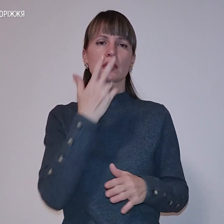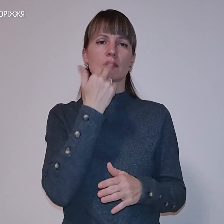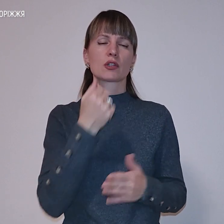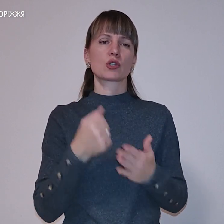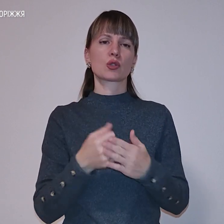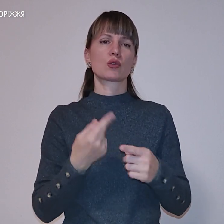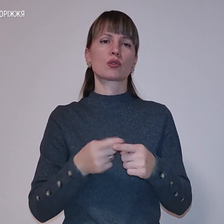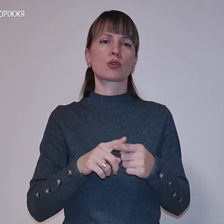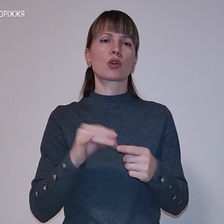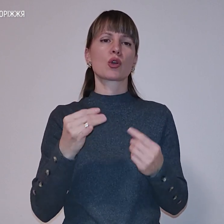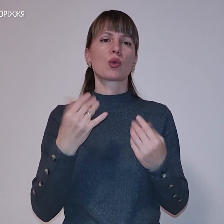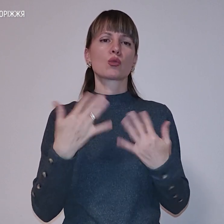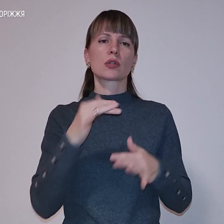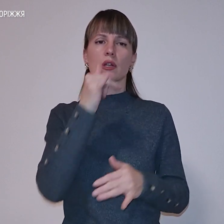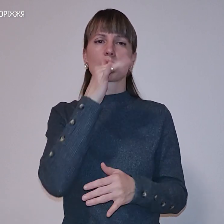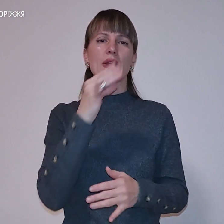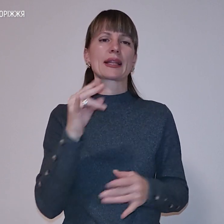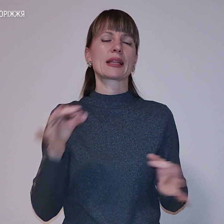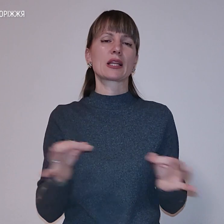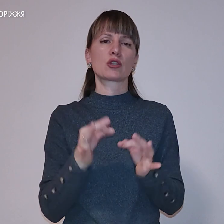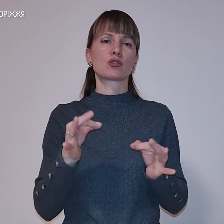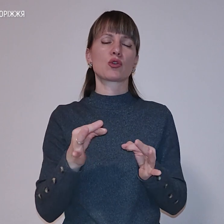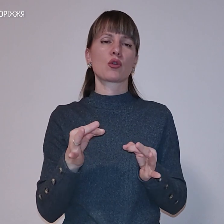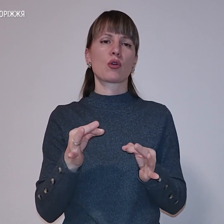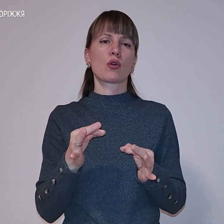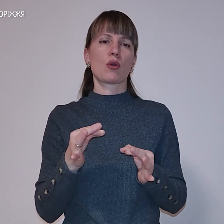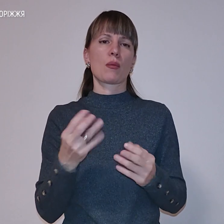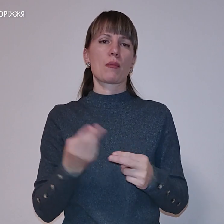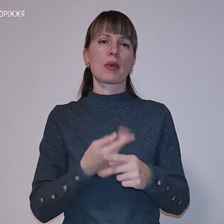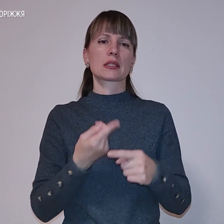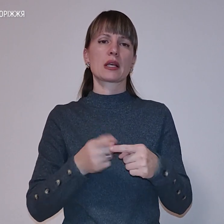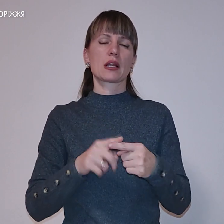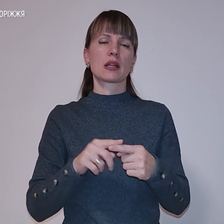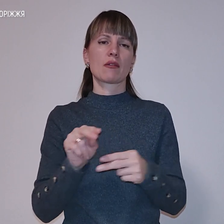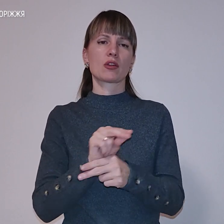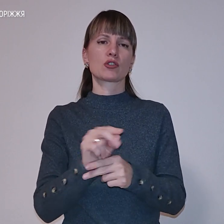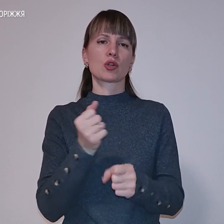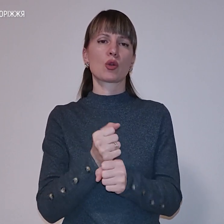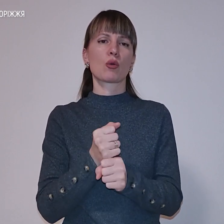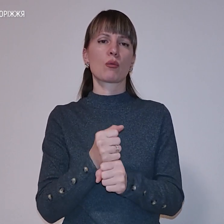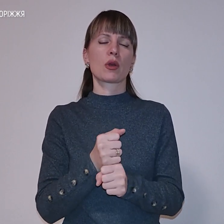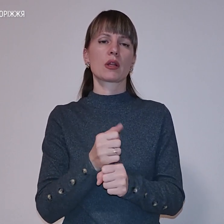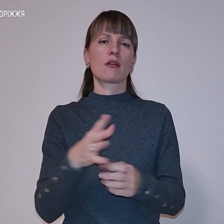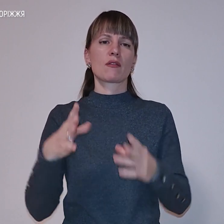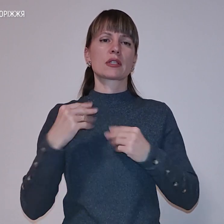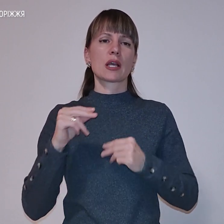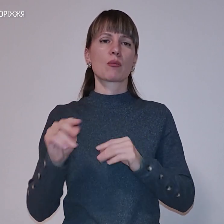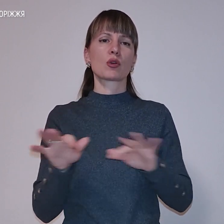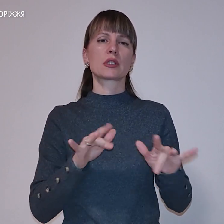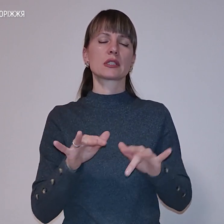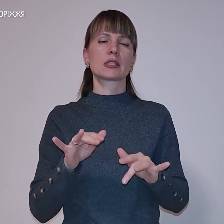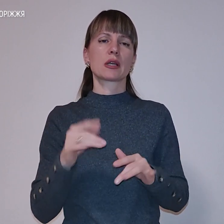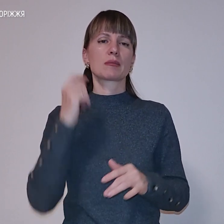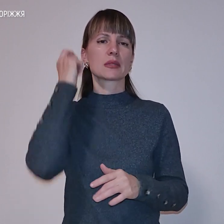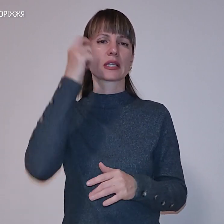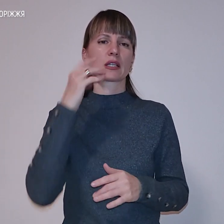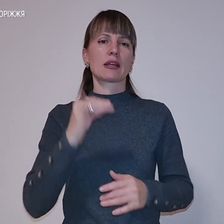цього. І вже не могла я нічого без цього препарату робити. Воно все взаємодіє психічного і фізичного